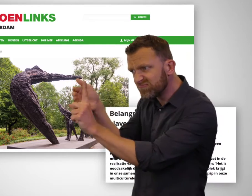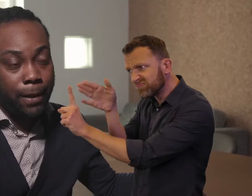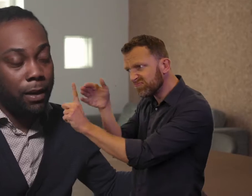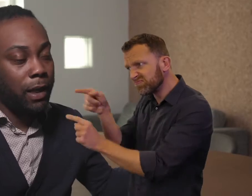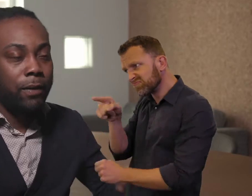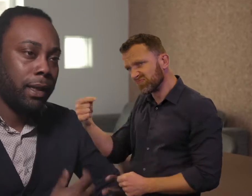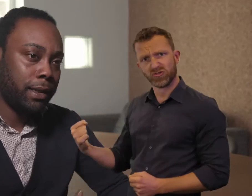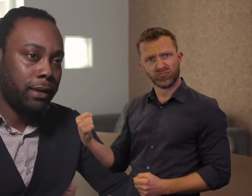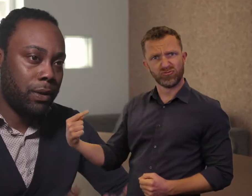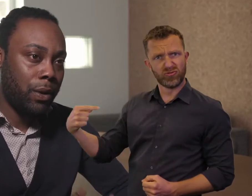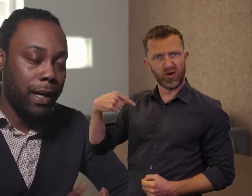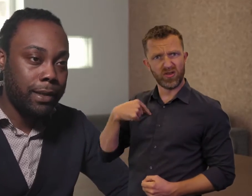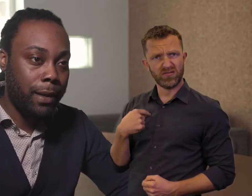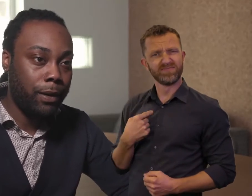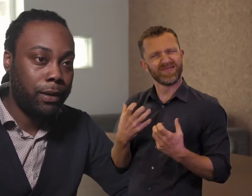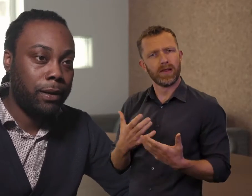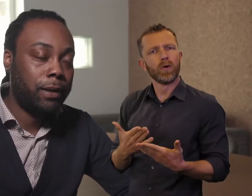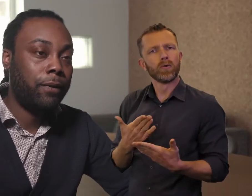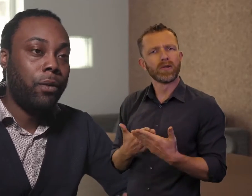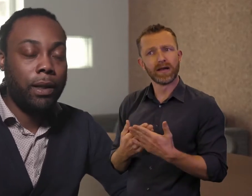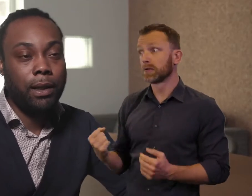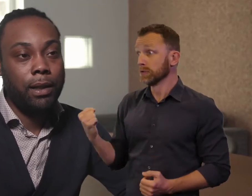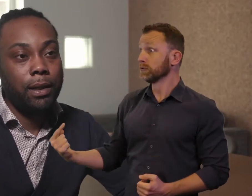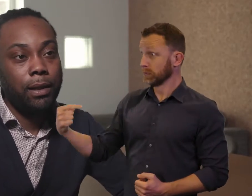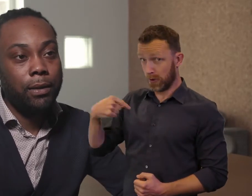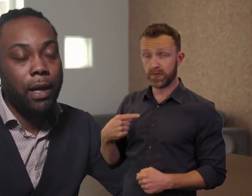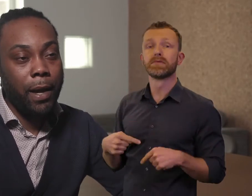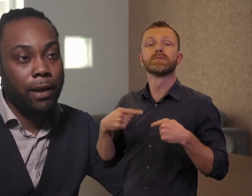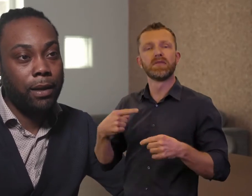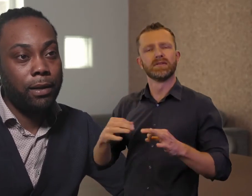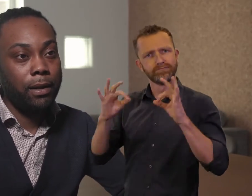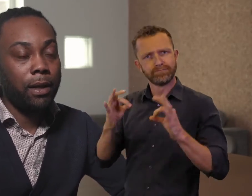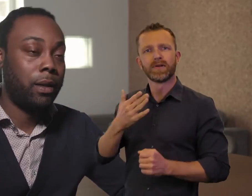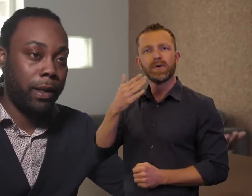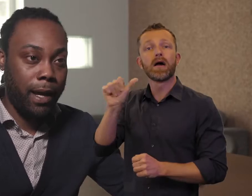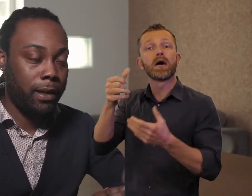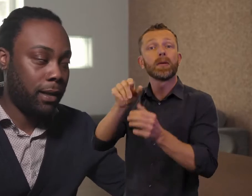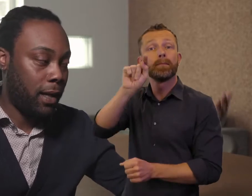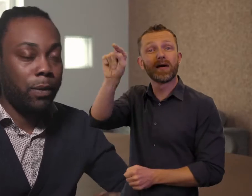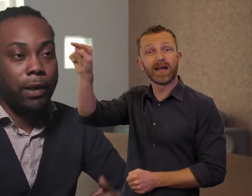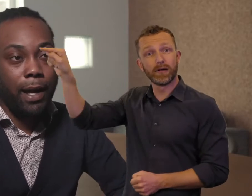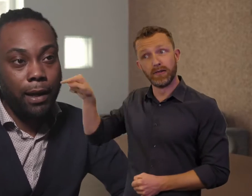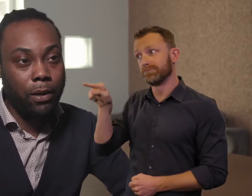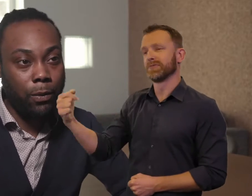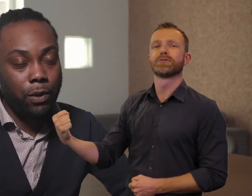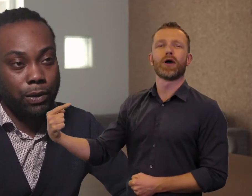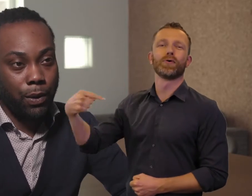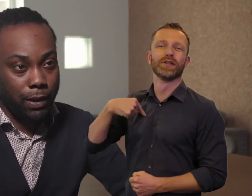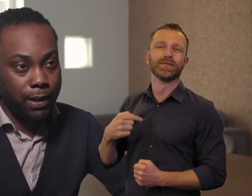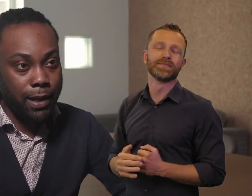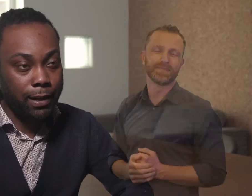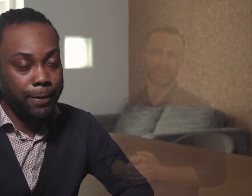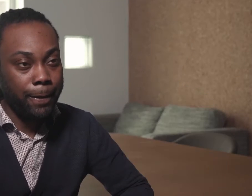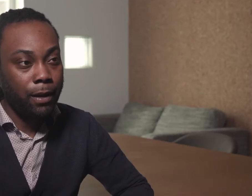partijen. Ik wilde eerst iets concreets hebben. Voordat ik naar de andere partijen ging om